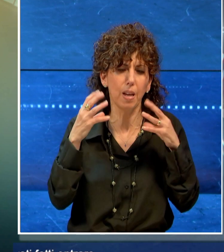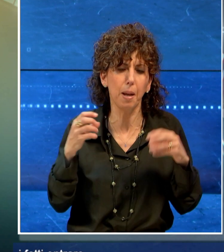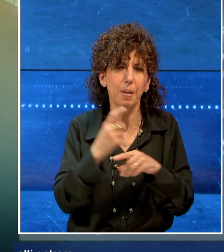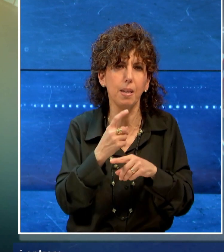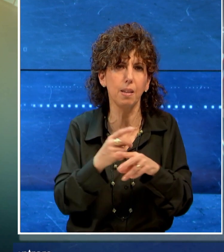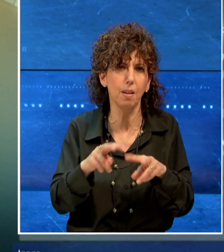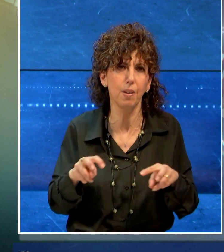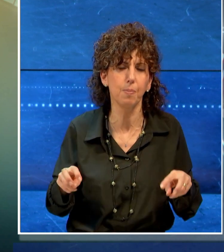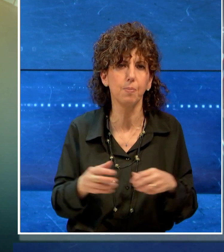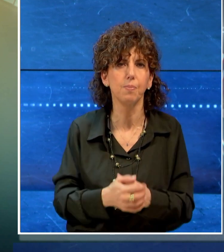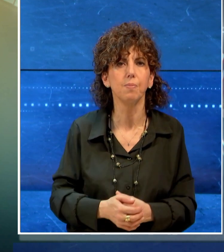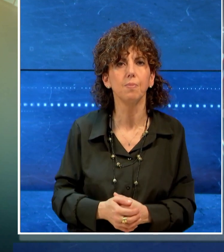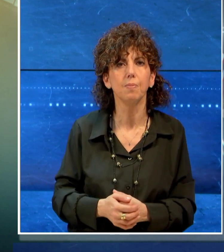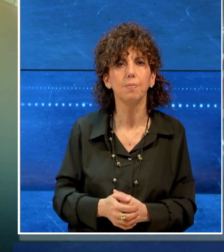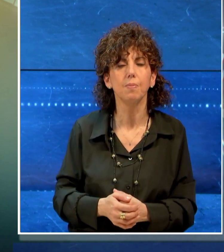dell'ordine.